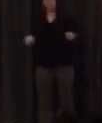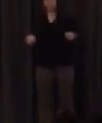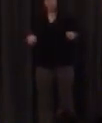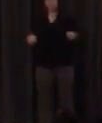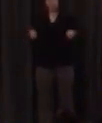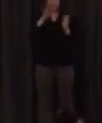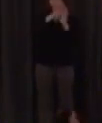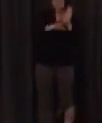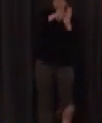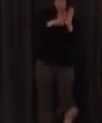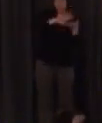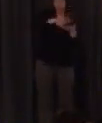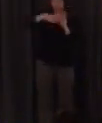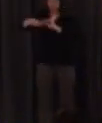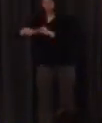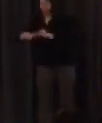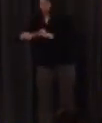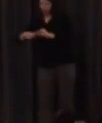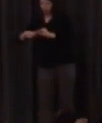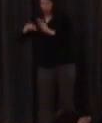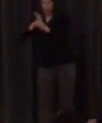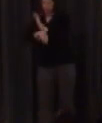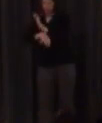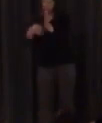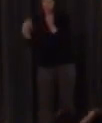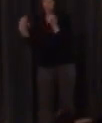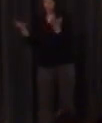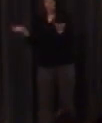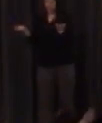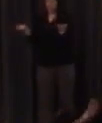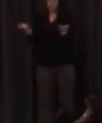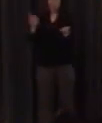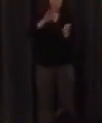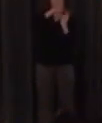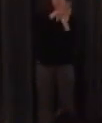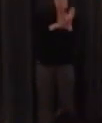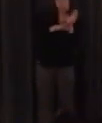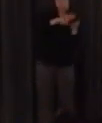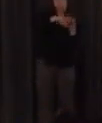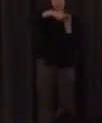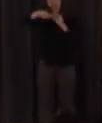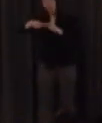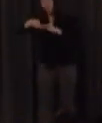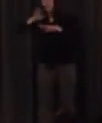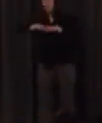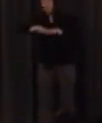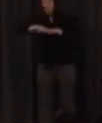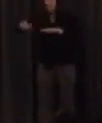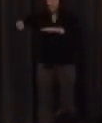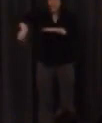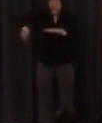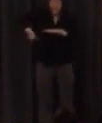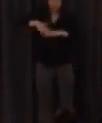adaptación curricular no es lo mismo que adaptación curricular significativa es una adaptación para que a ellos les llegue el